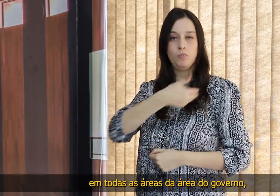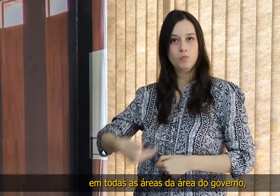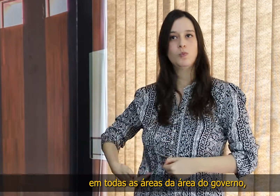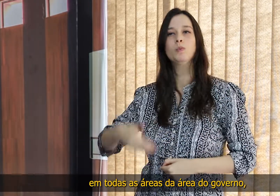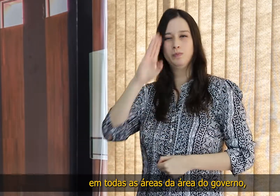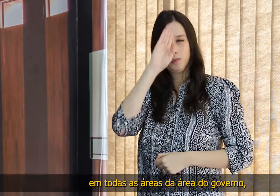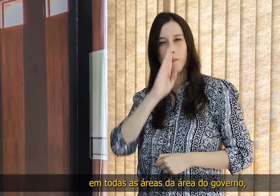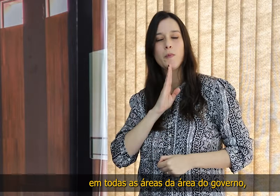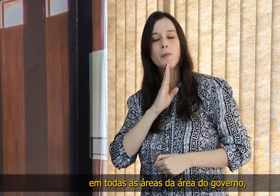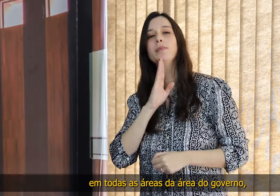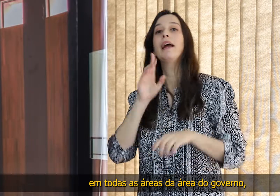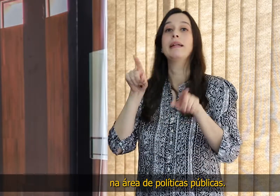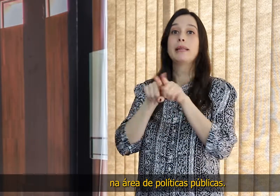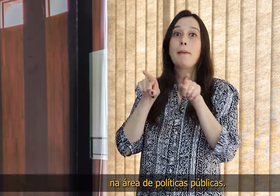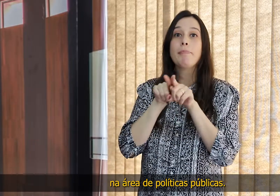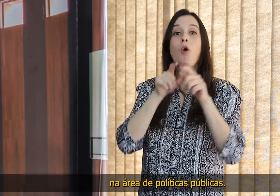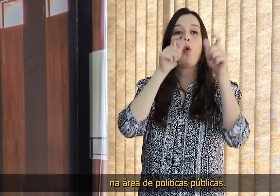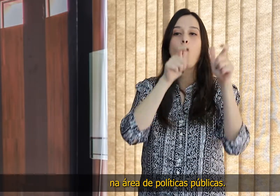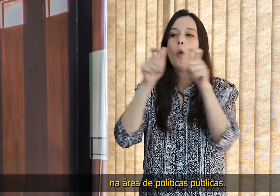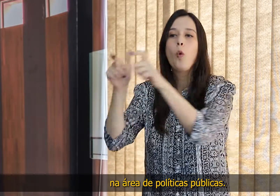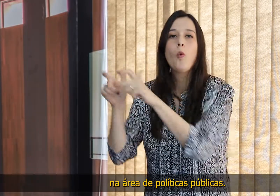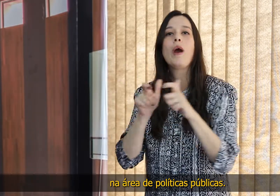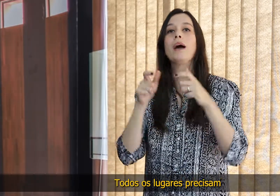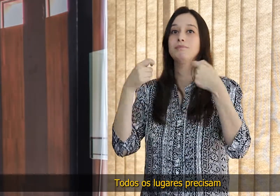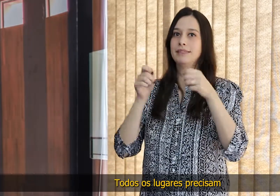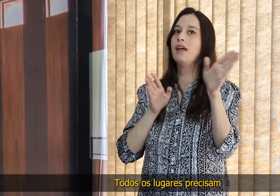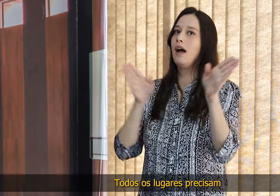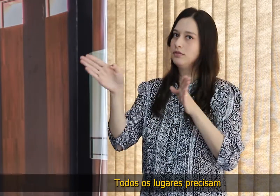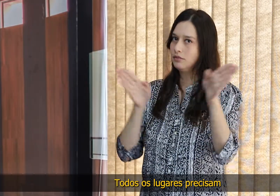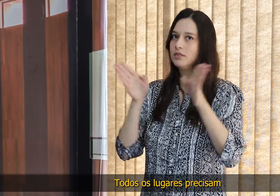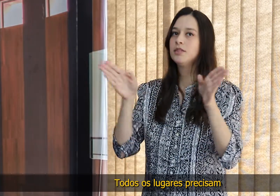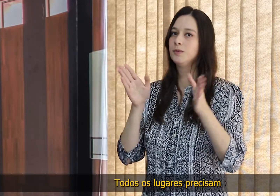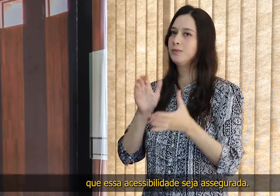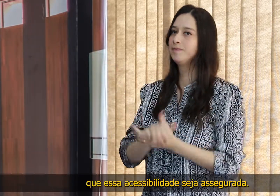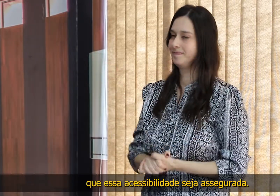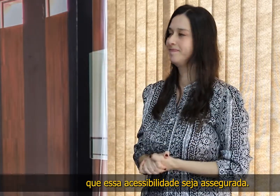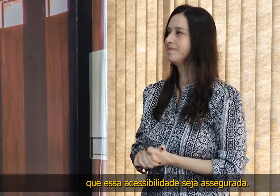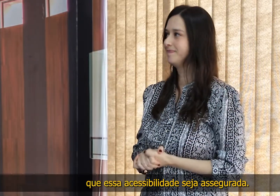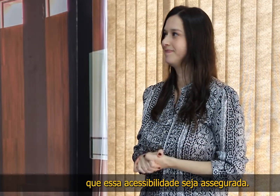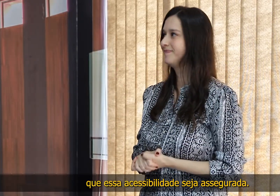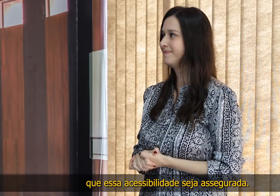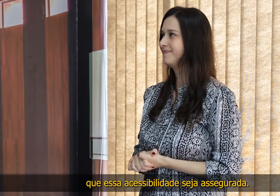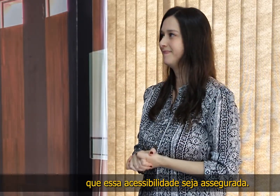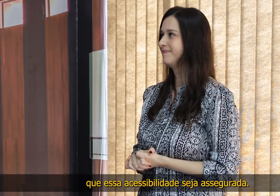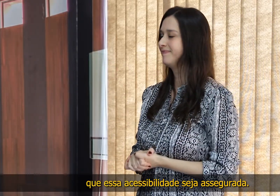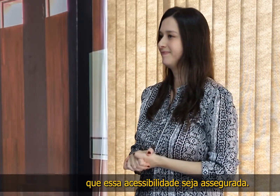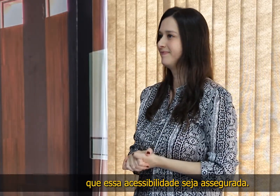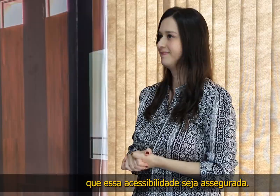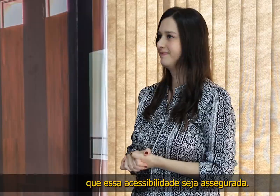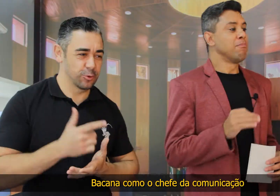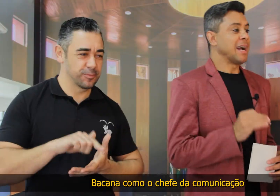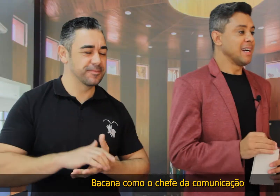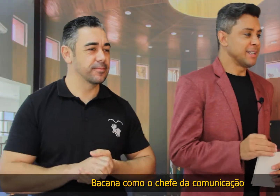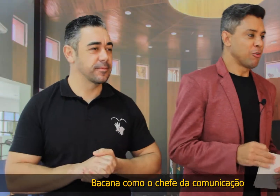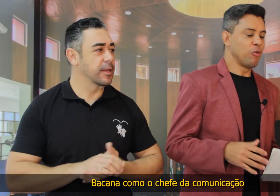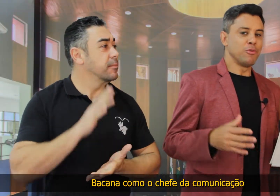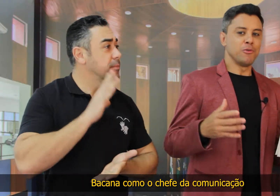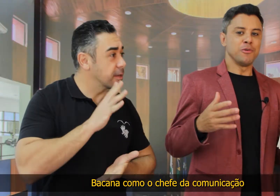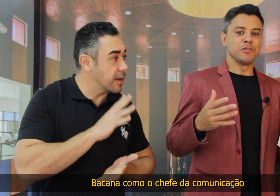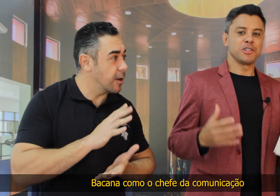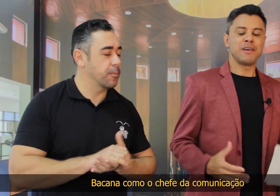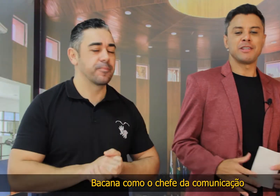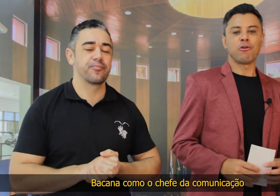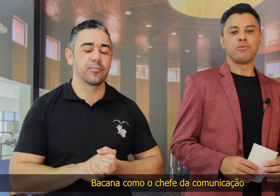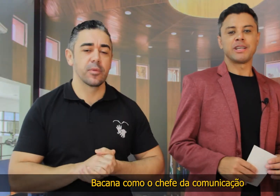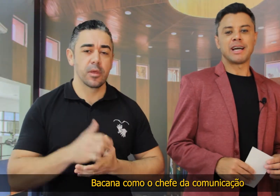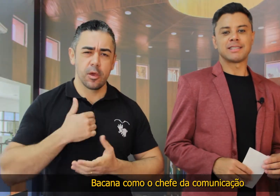as áreas. Na área do governo, na área de políticas públicas, todos os lugares precisam que essa acessibilidade seja assegurada. Bacana. Como